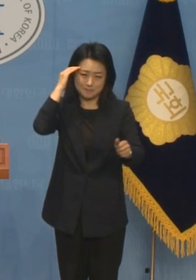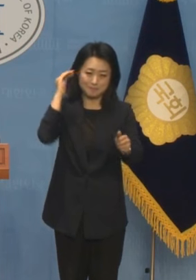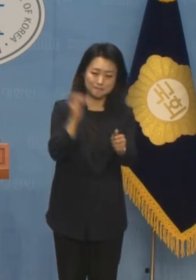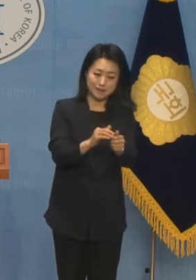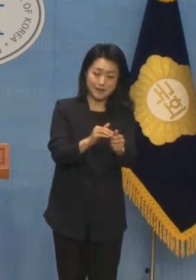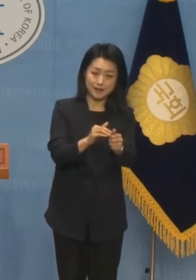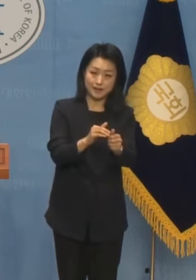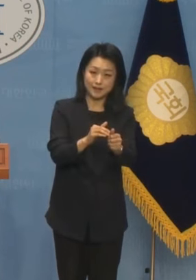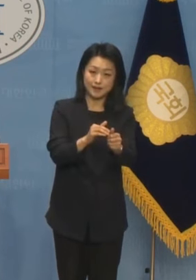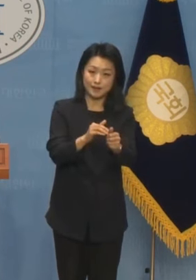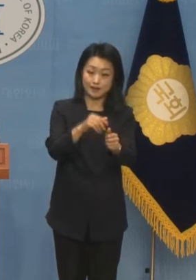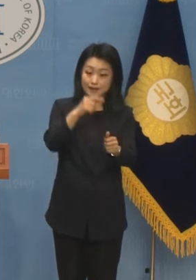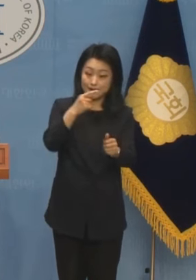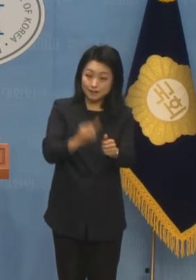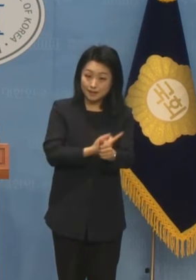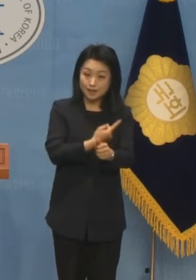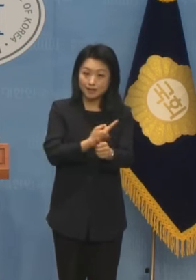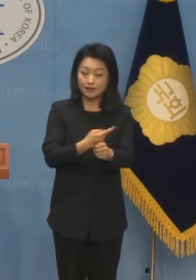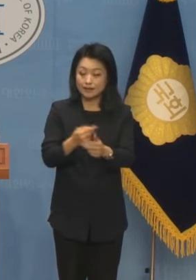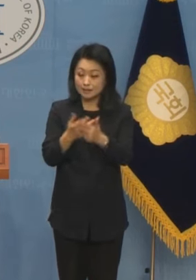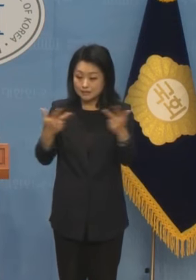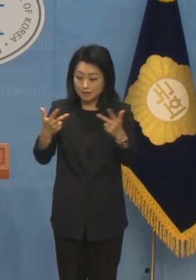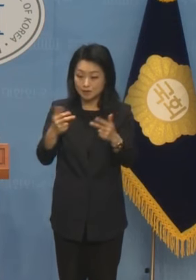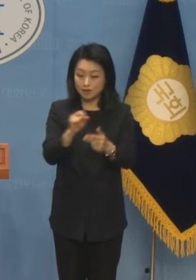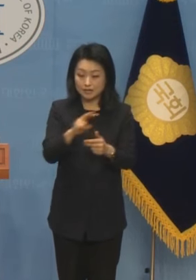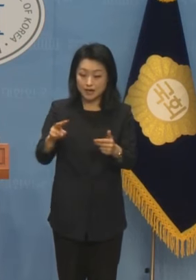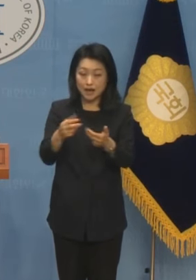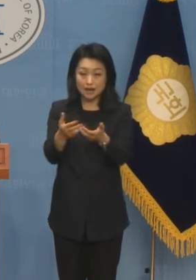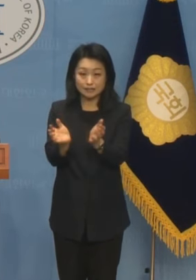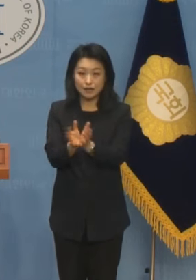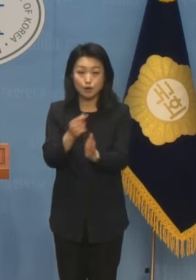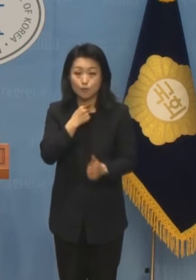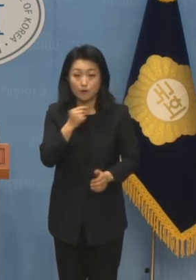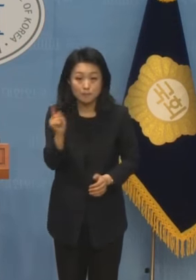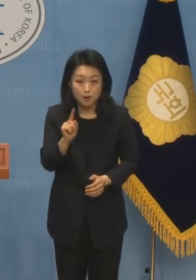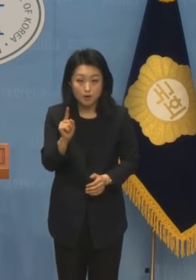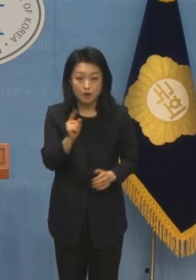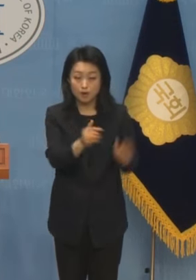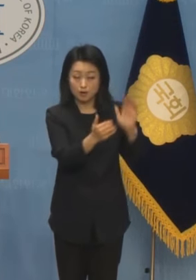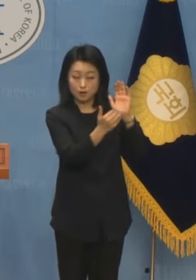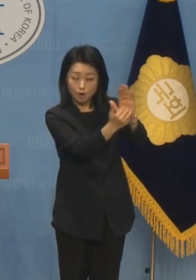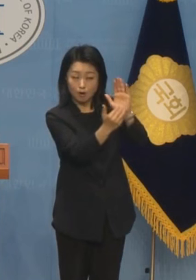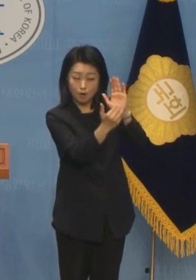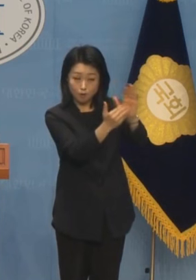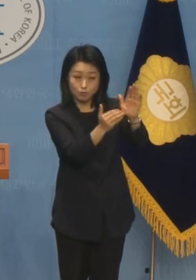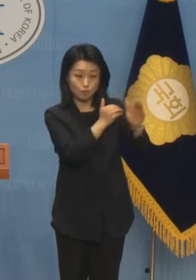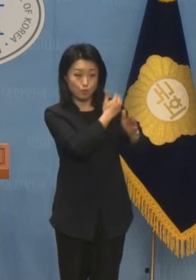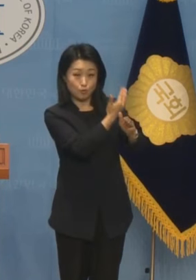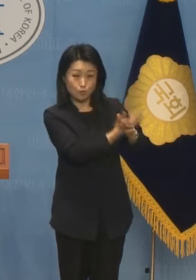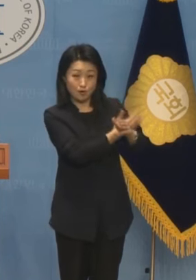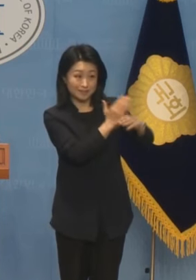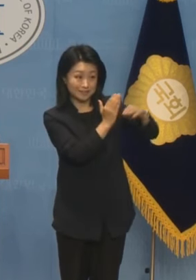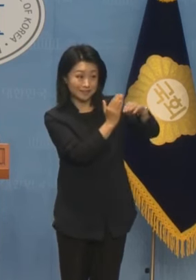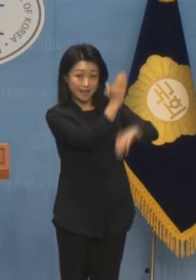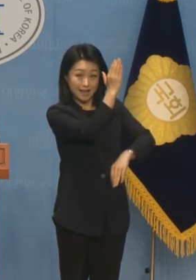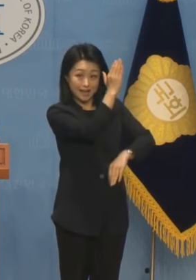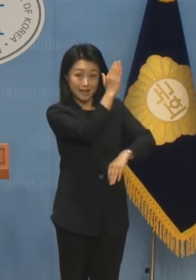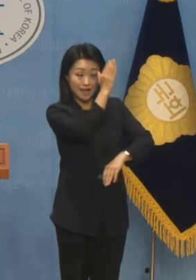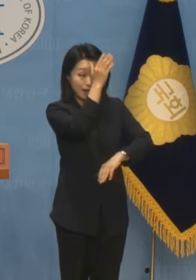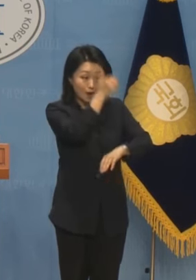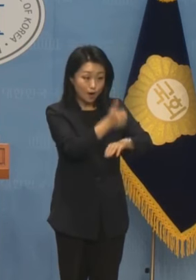결국 이재명 대표와 야당이 원하는 것은 거부권 전국으로 국정 혼란을 부추겨 탄핵의 길을